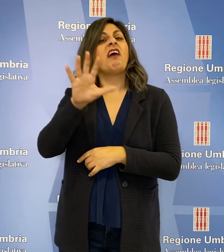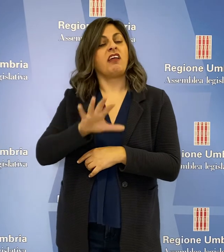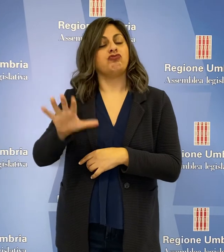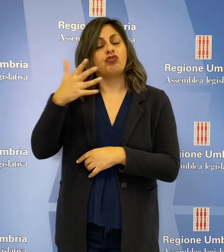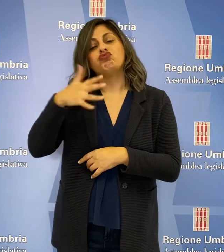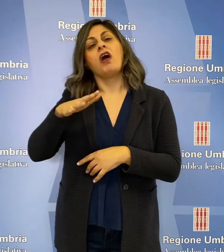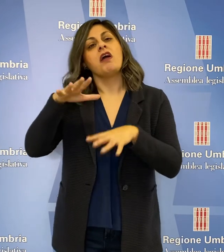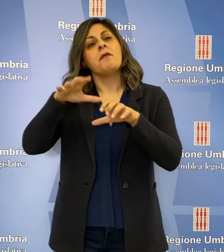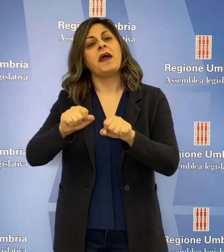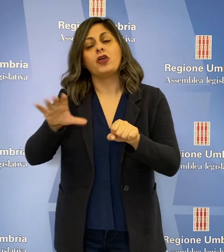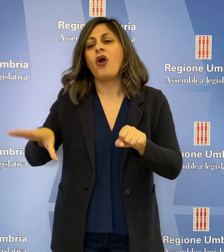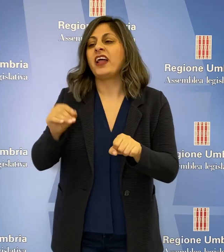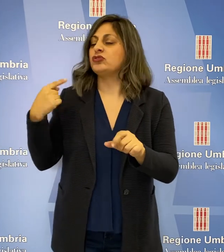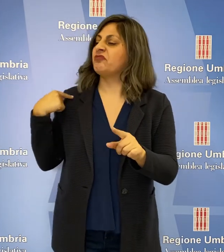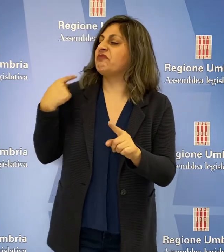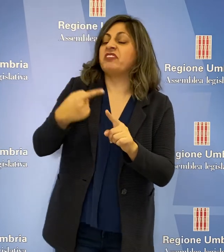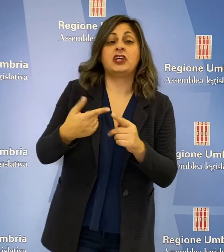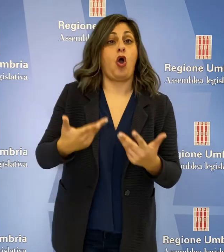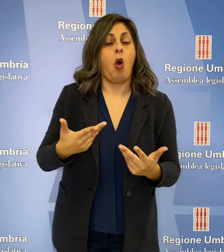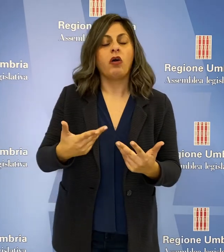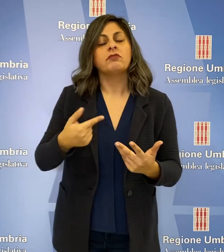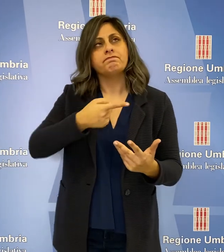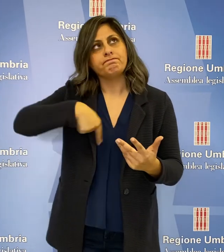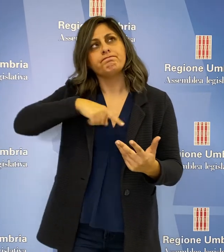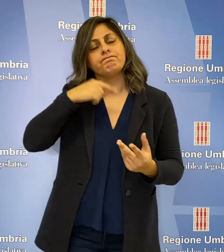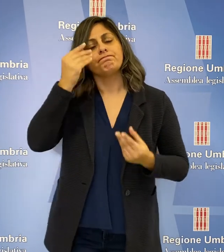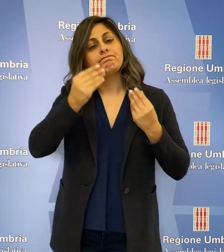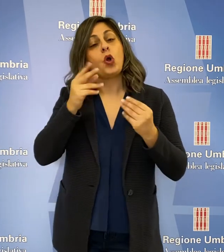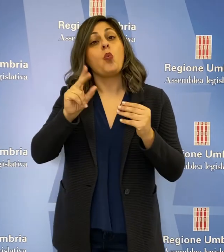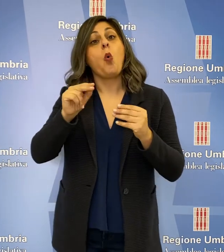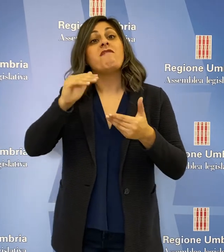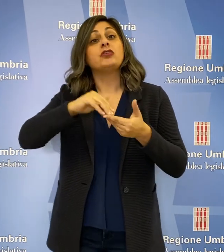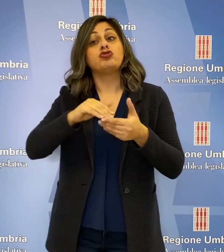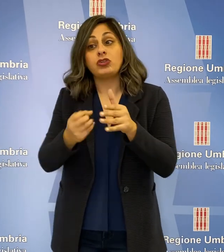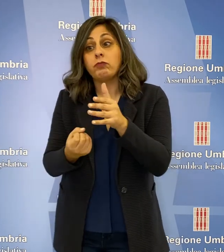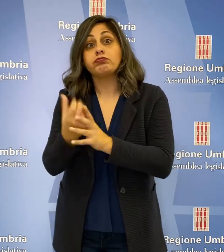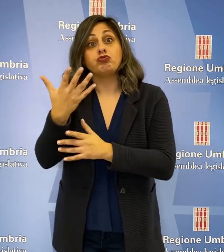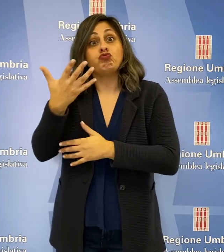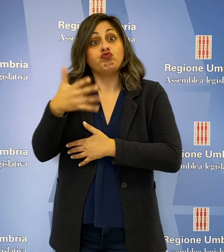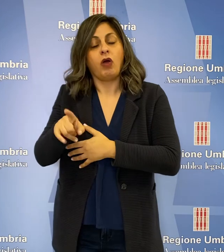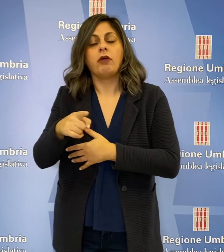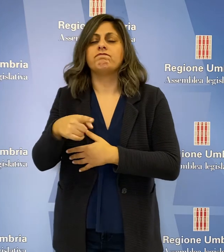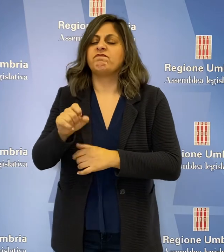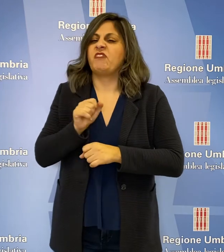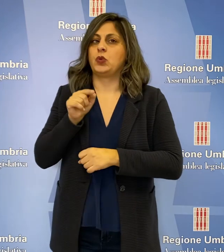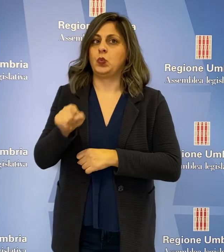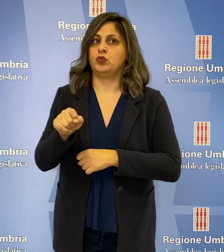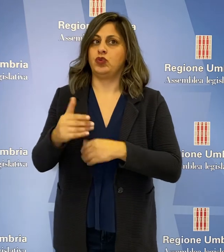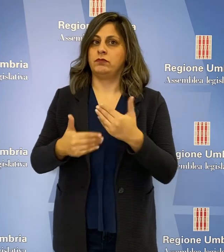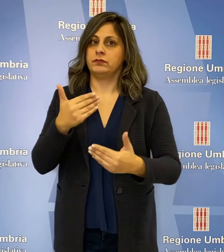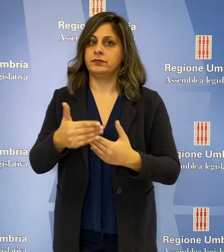Regione è stata impegnata fin dall'inizio e contiamo sulla nuova società appena costituita.